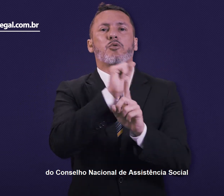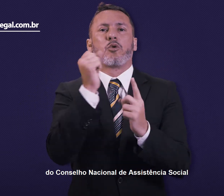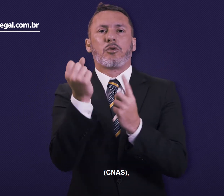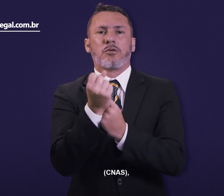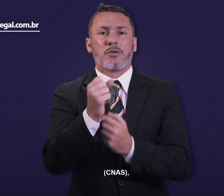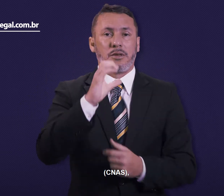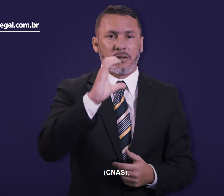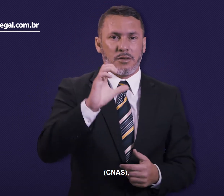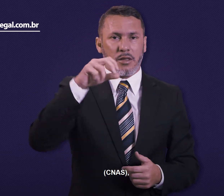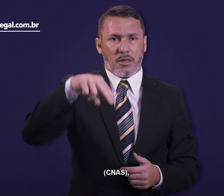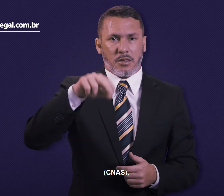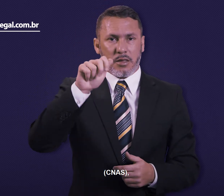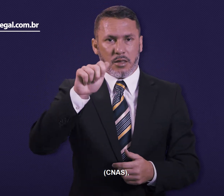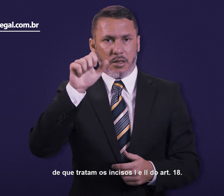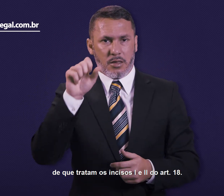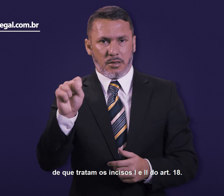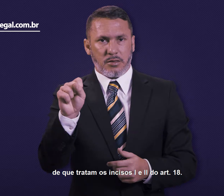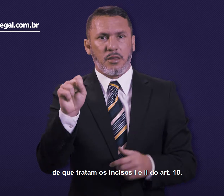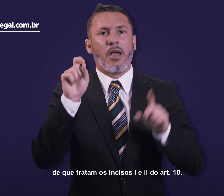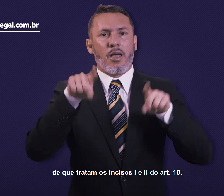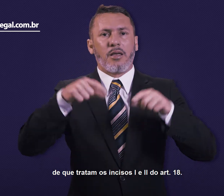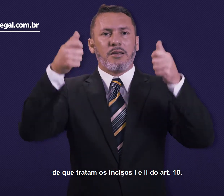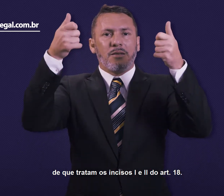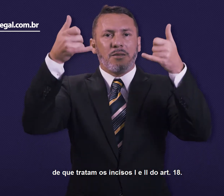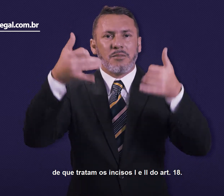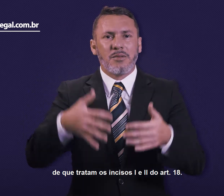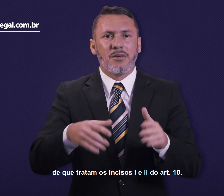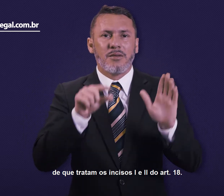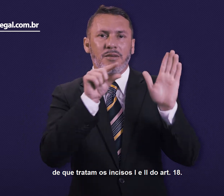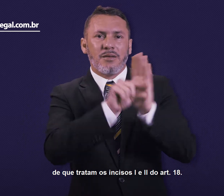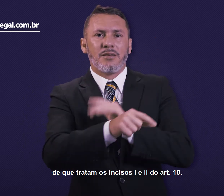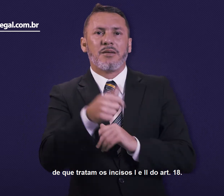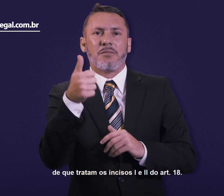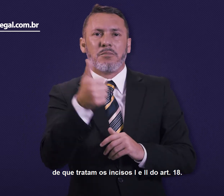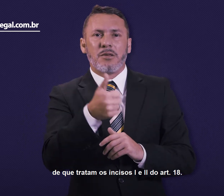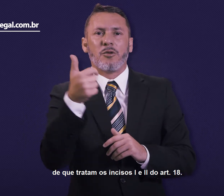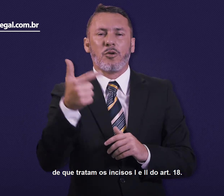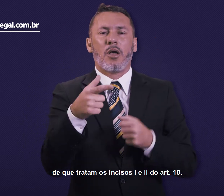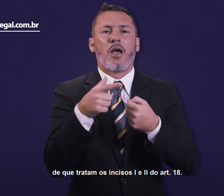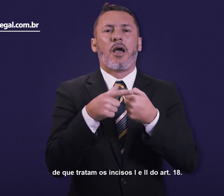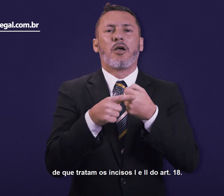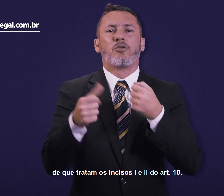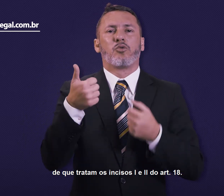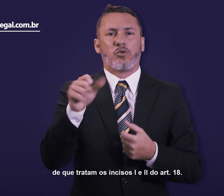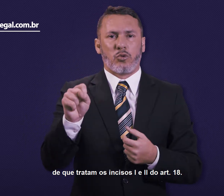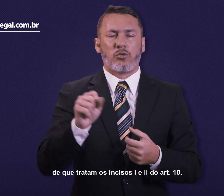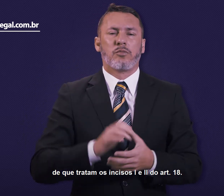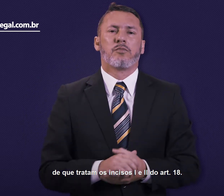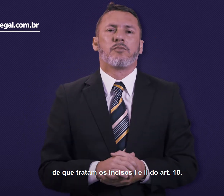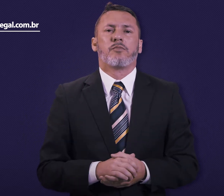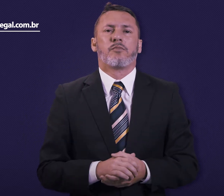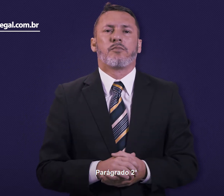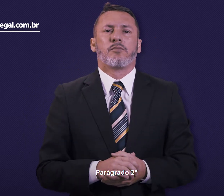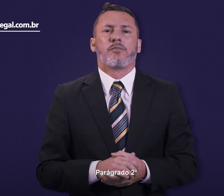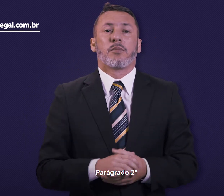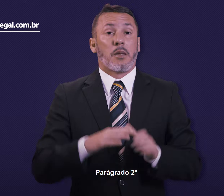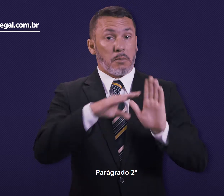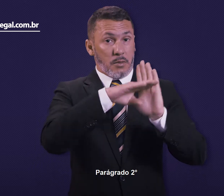Social, CNAS, de que tratam os incisos 1 e 2 do artigo 18.